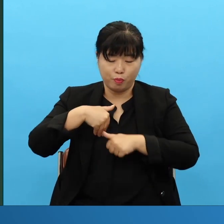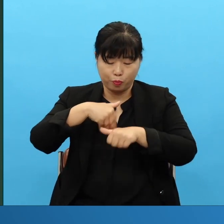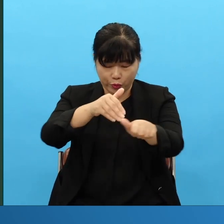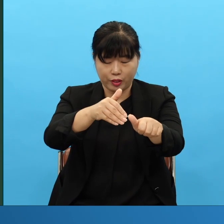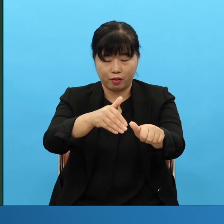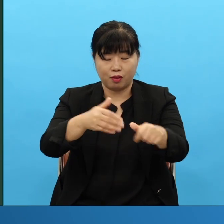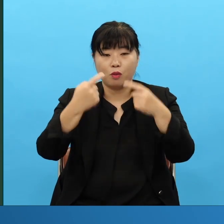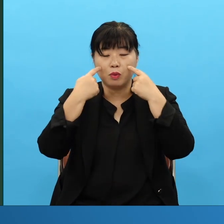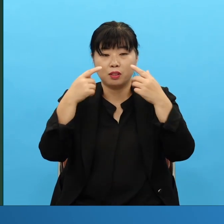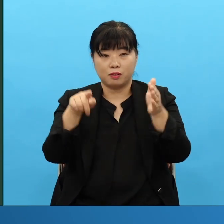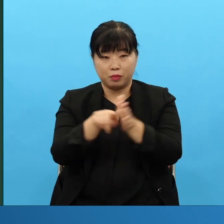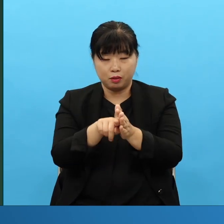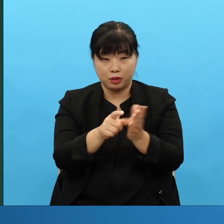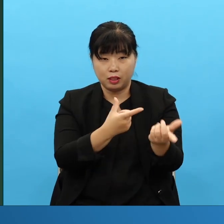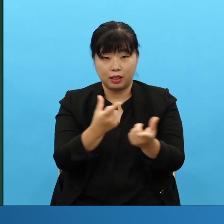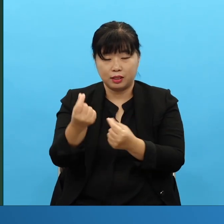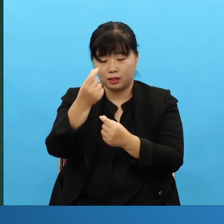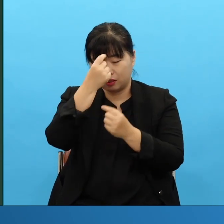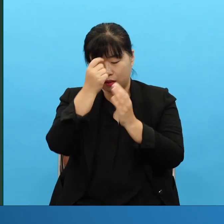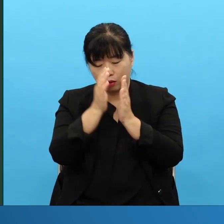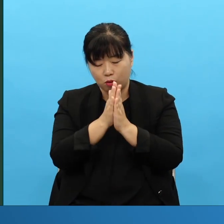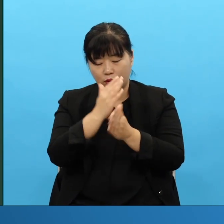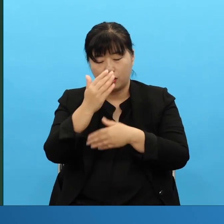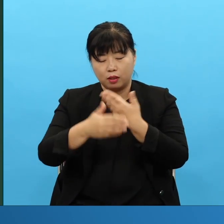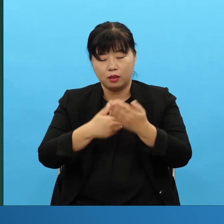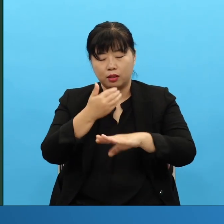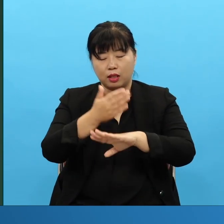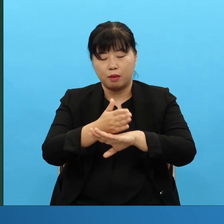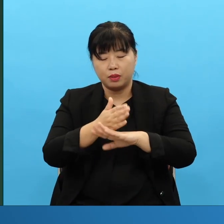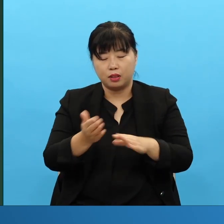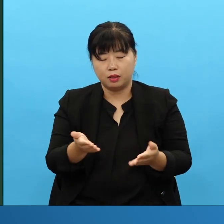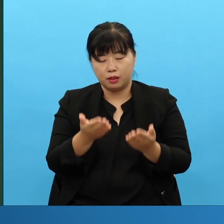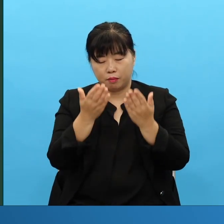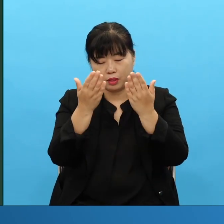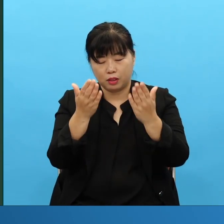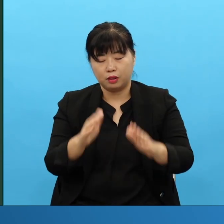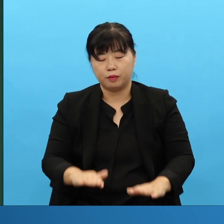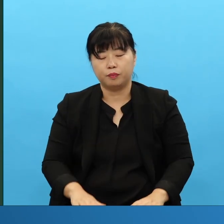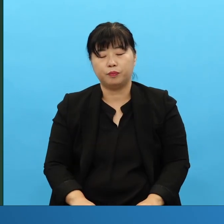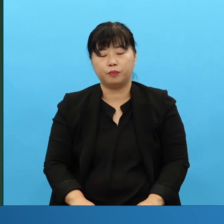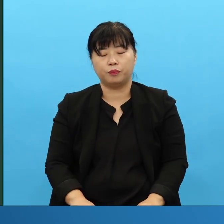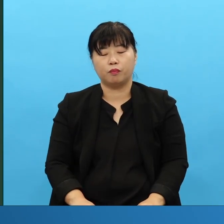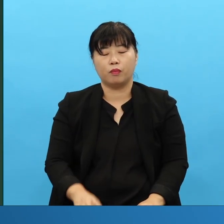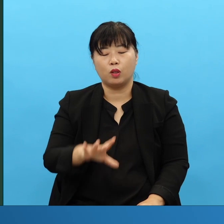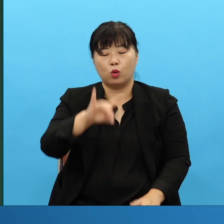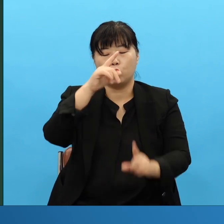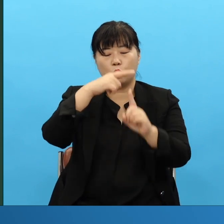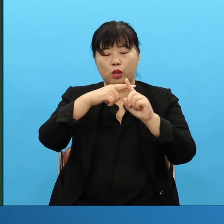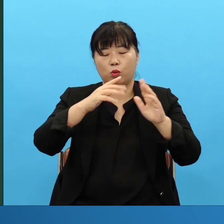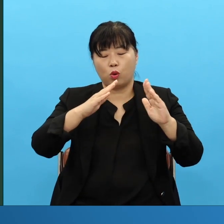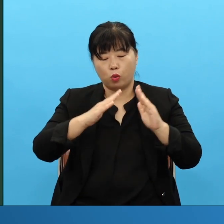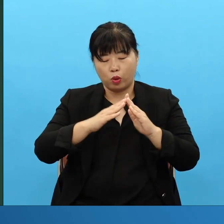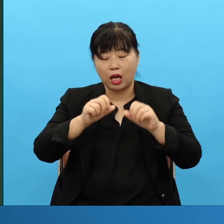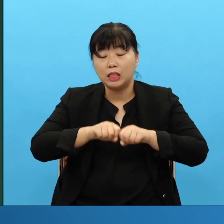기도하겠습니다 하나님께 감사드립니다 초대교회에 흩어진 제자들이